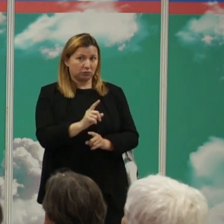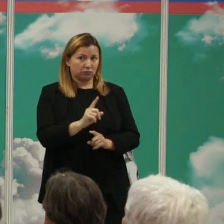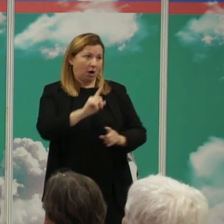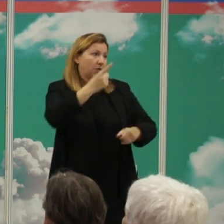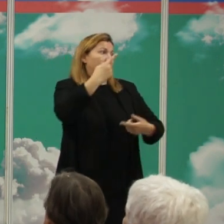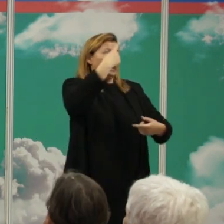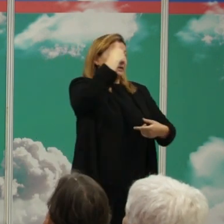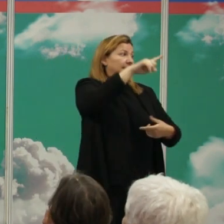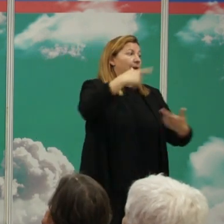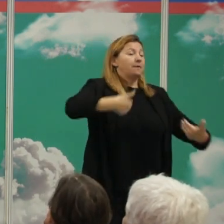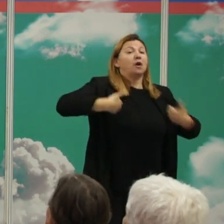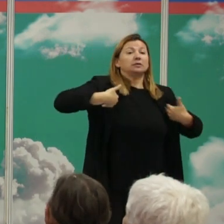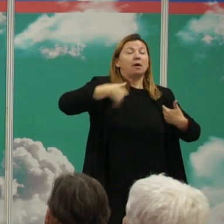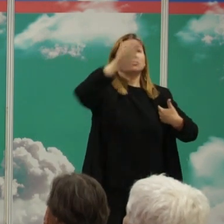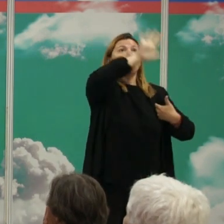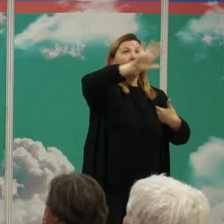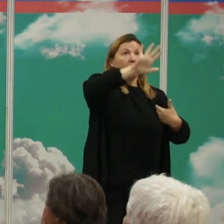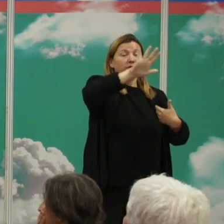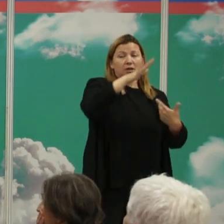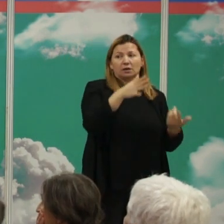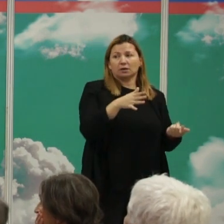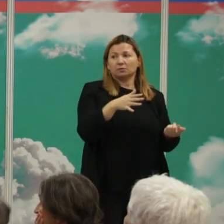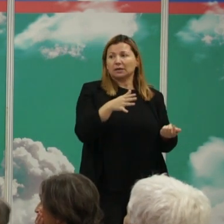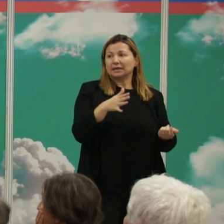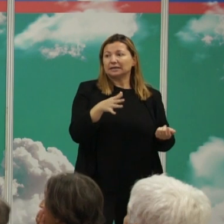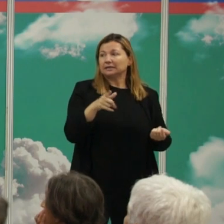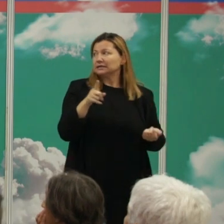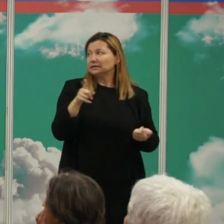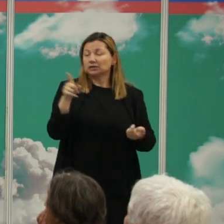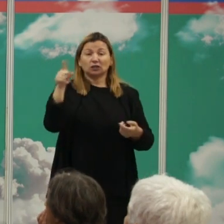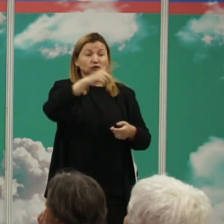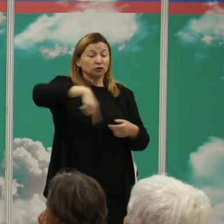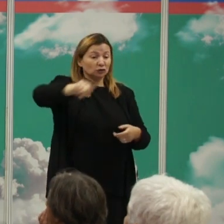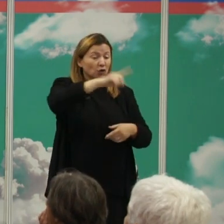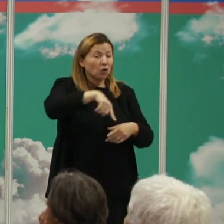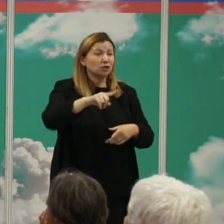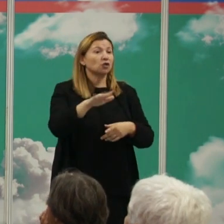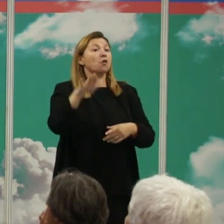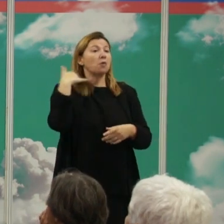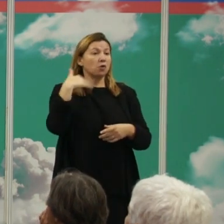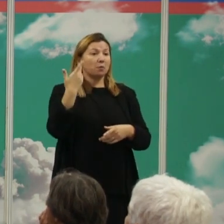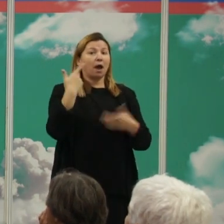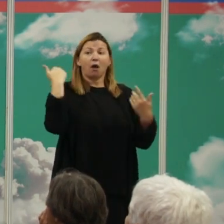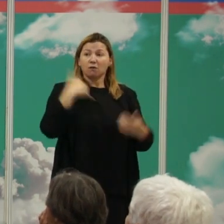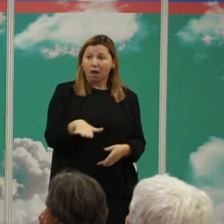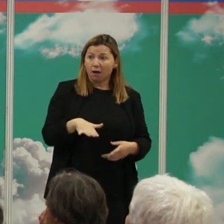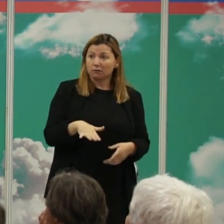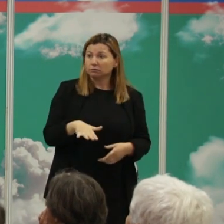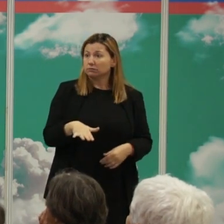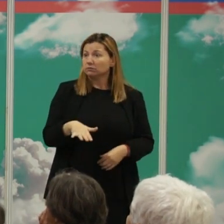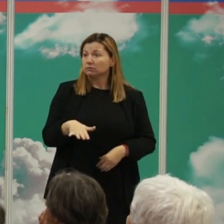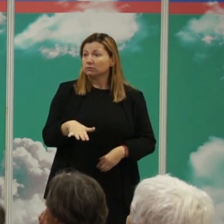chimpancé que es la especie hermana pero no si esta es nuestra especie de problema y tenemos todo esto reconstruido pues podemos casi por arte de magia